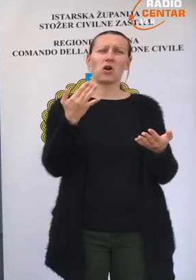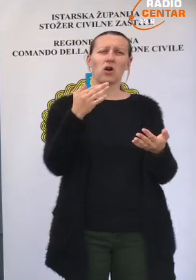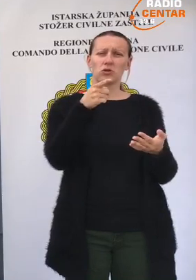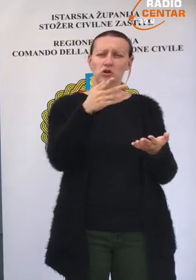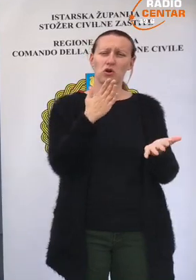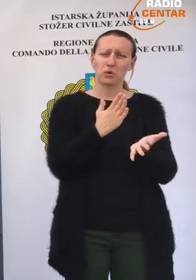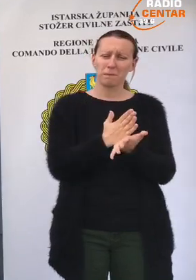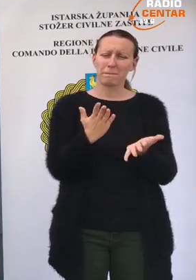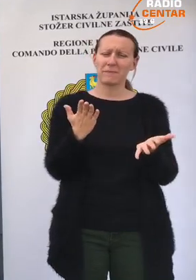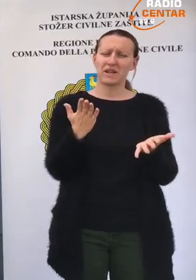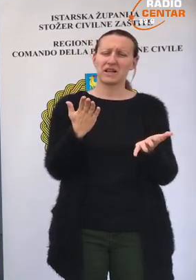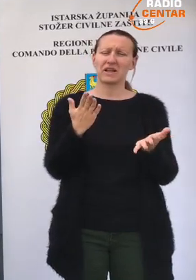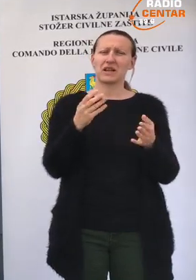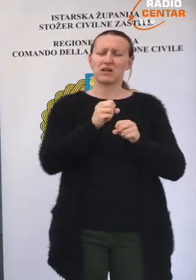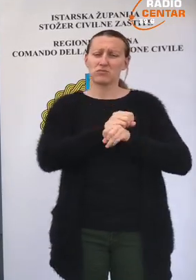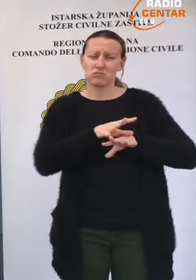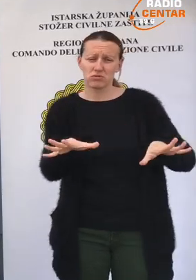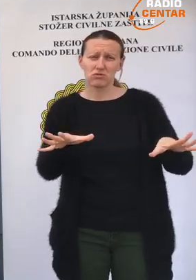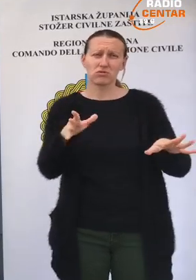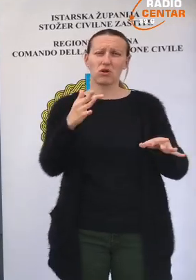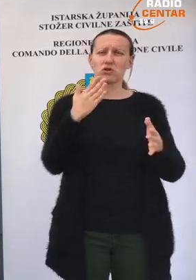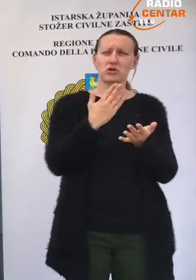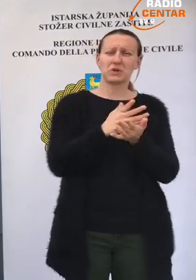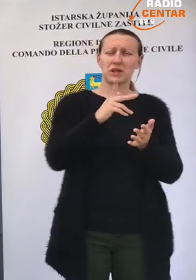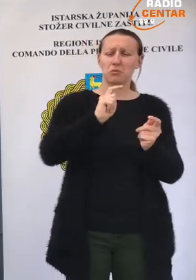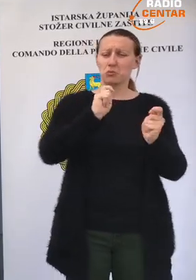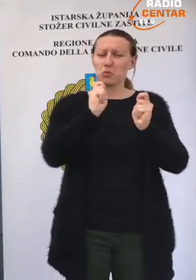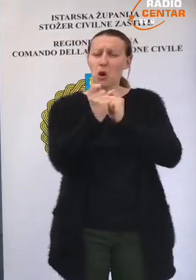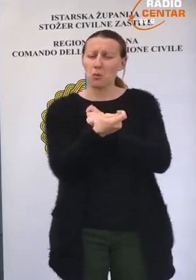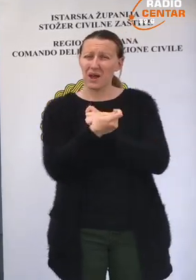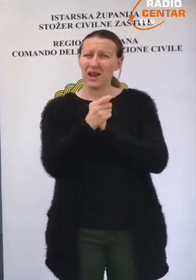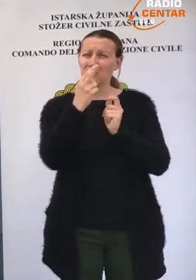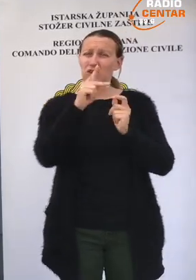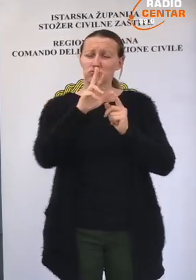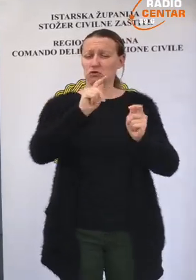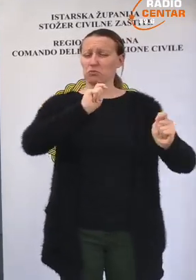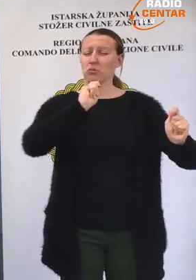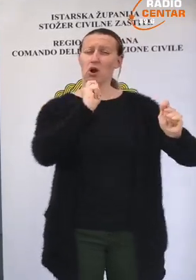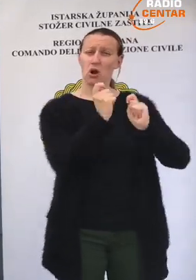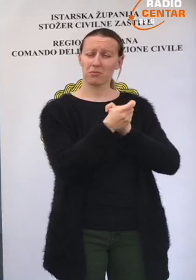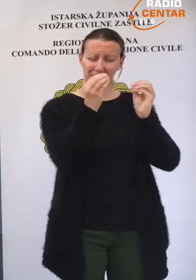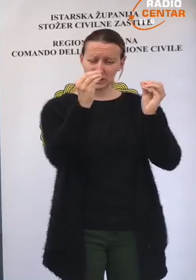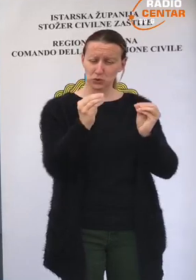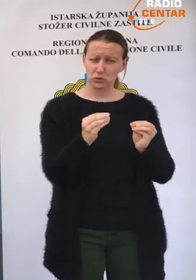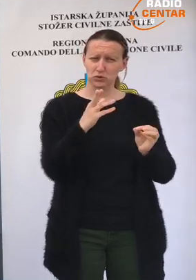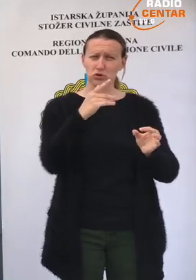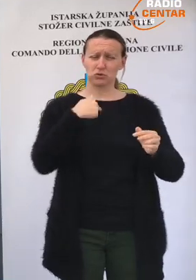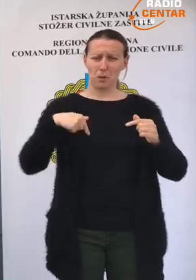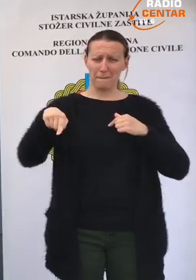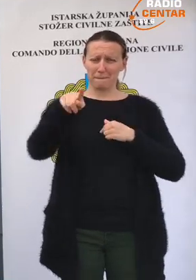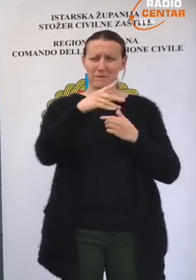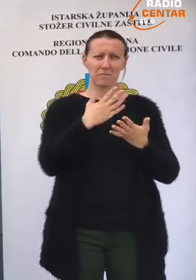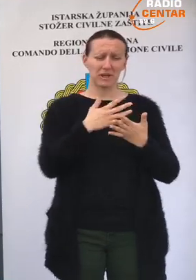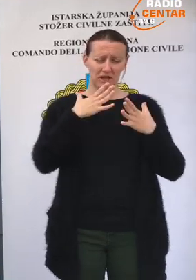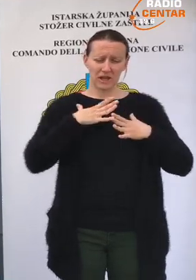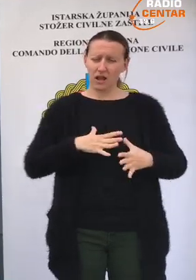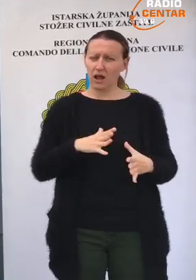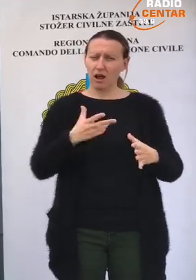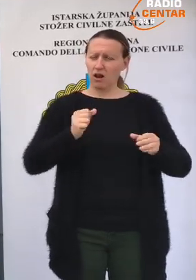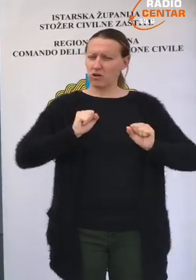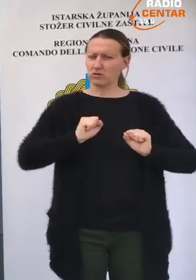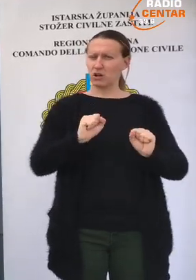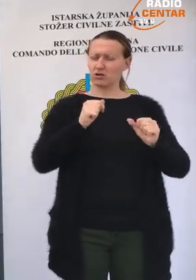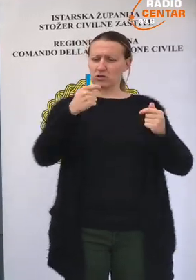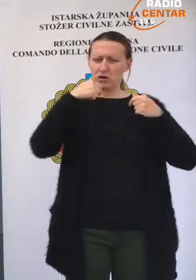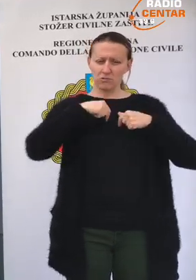Koliko će on biti virulentan? Koliko će on umeđu vremenu mutirati? Koliko ćemo mi postati odporni kao